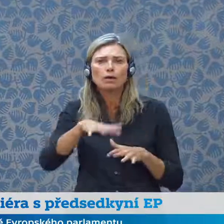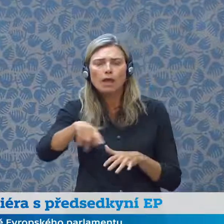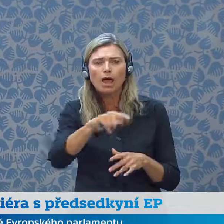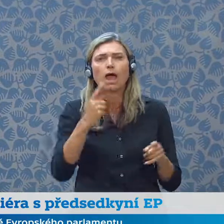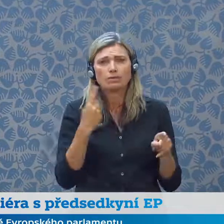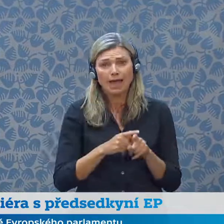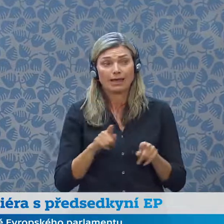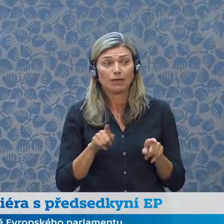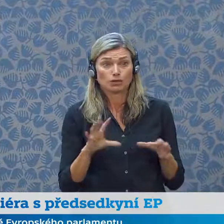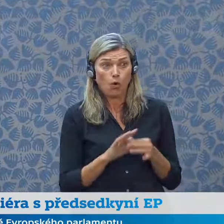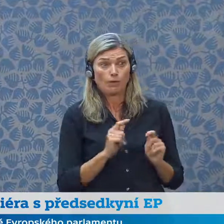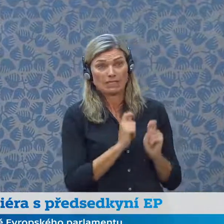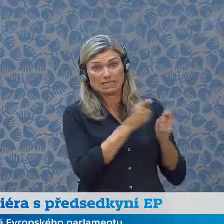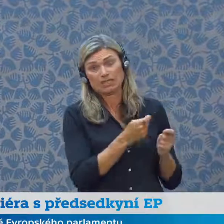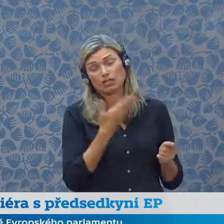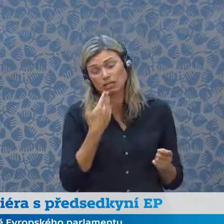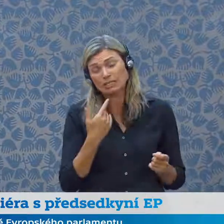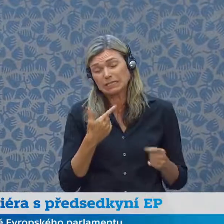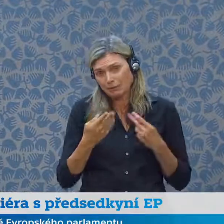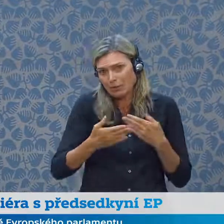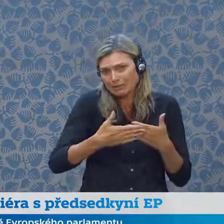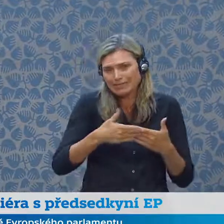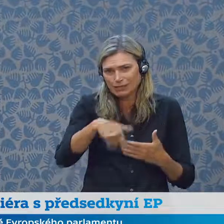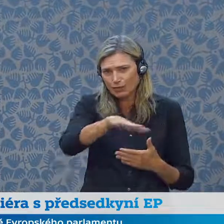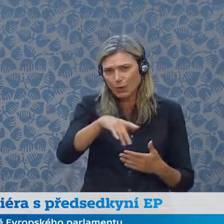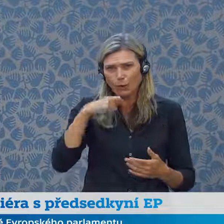práci předsednictví, a to včetně